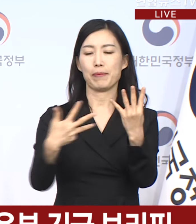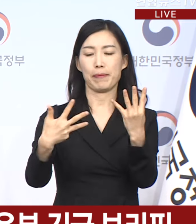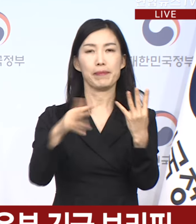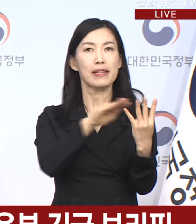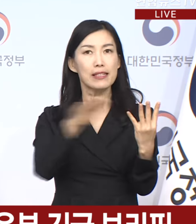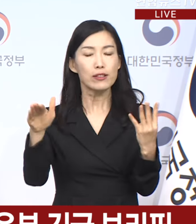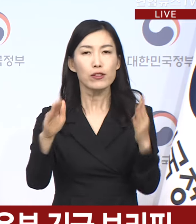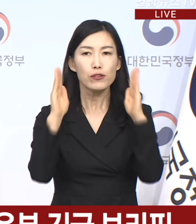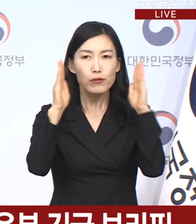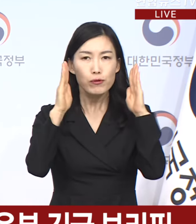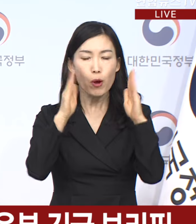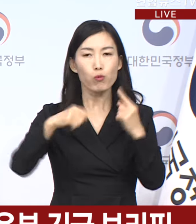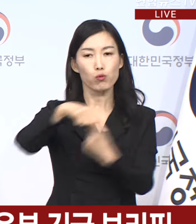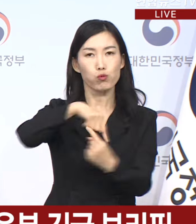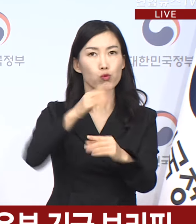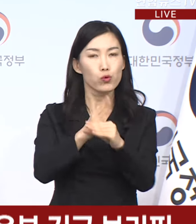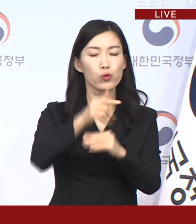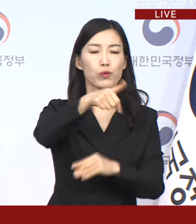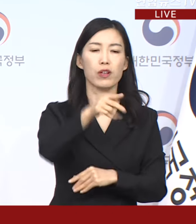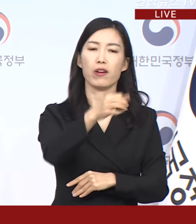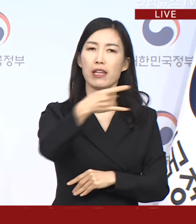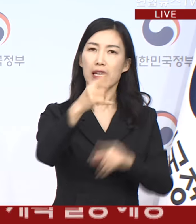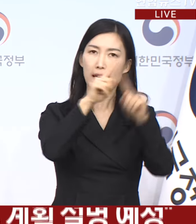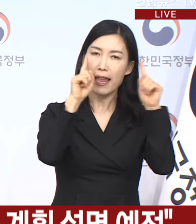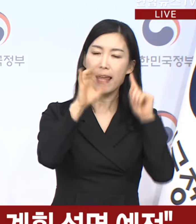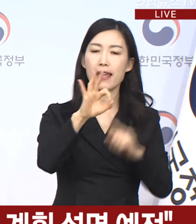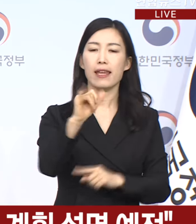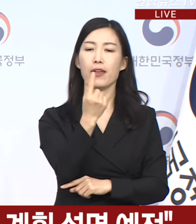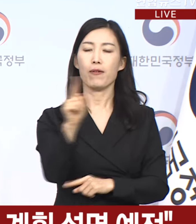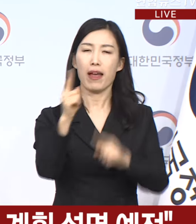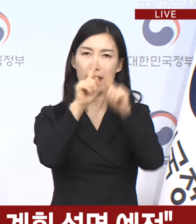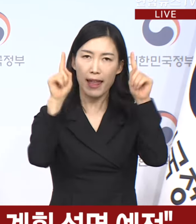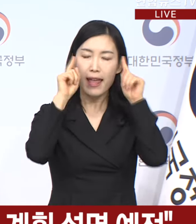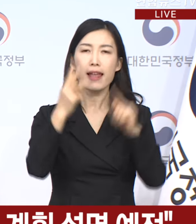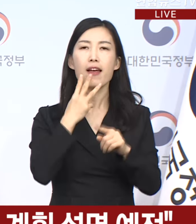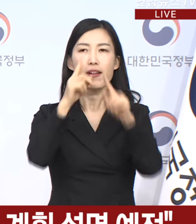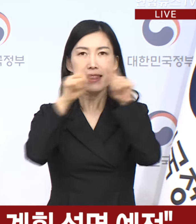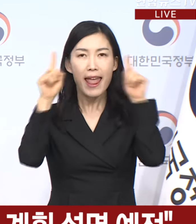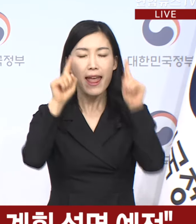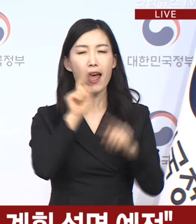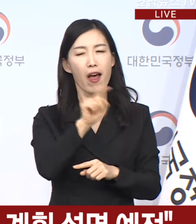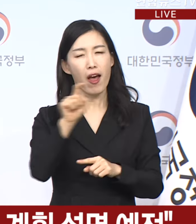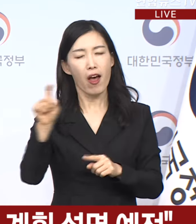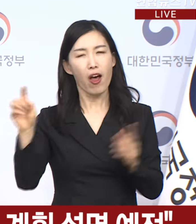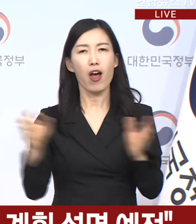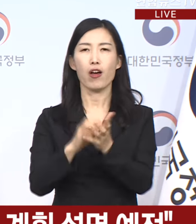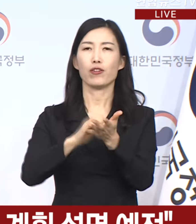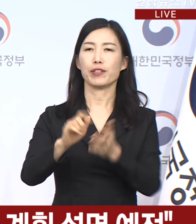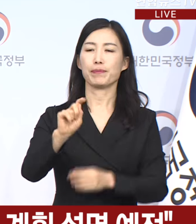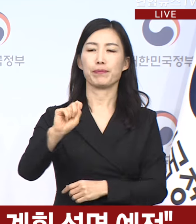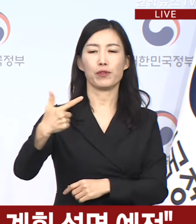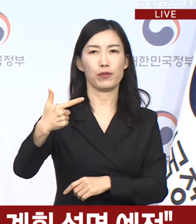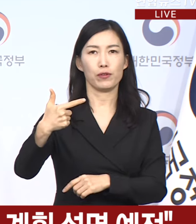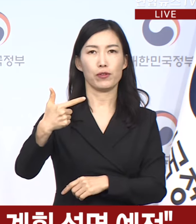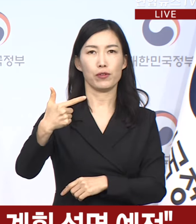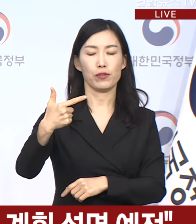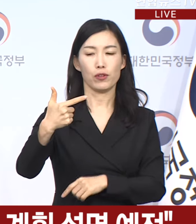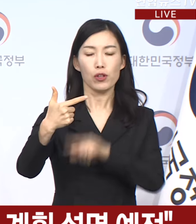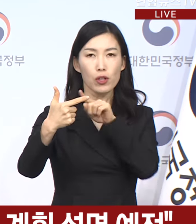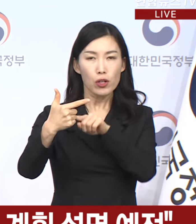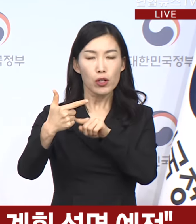진행하고 있는 대학은 경희대, 이화여대, 서울대 등 총 16개 교우입니다.